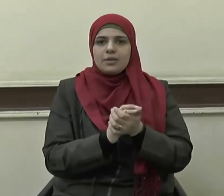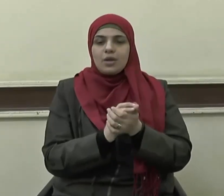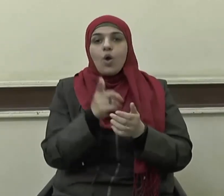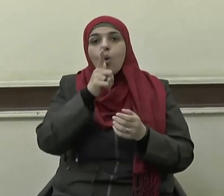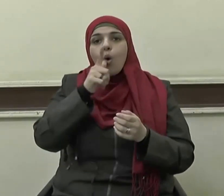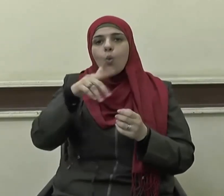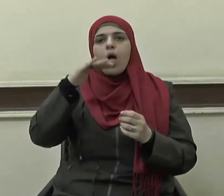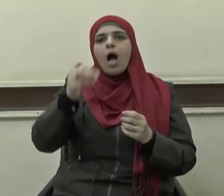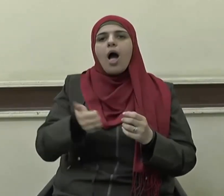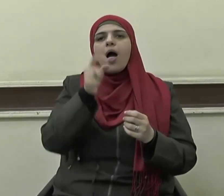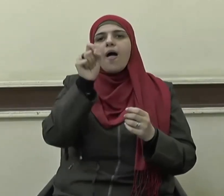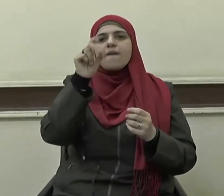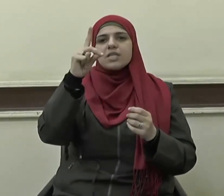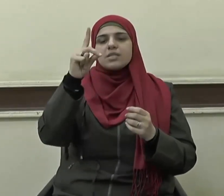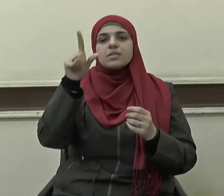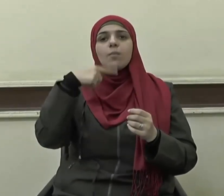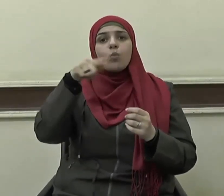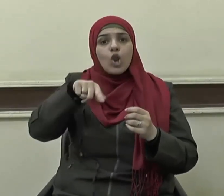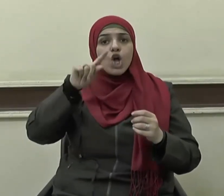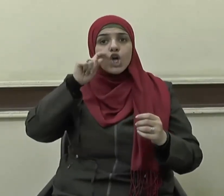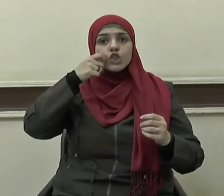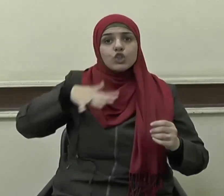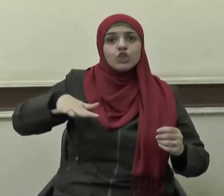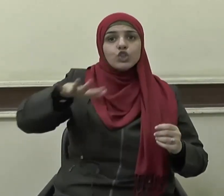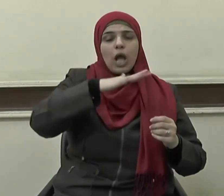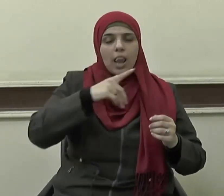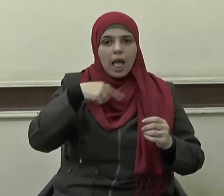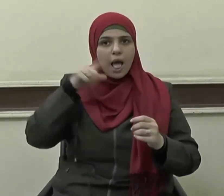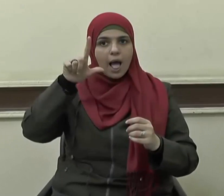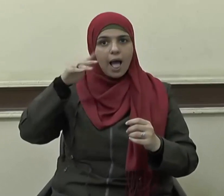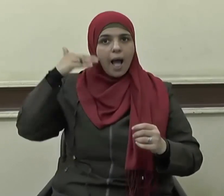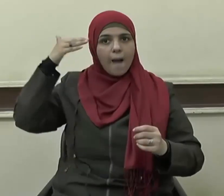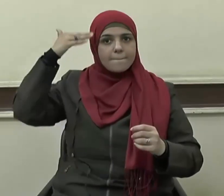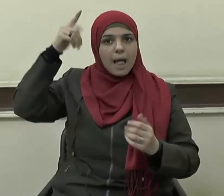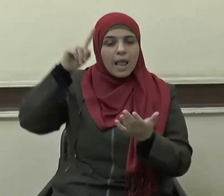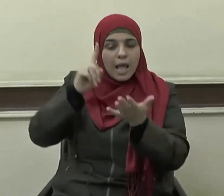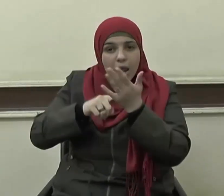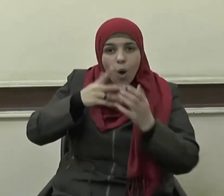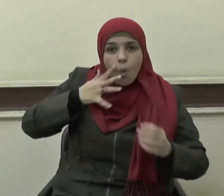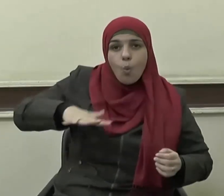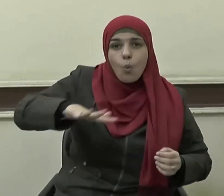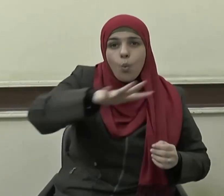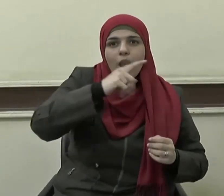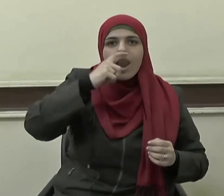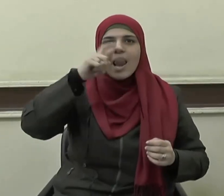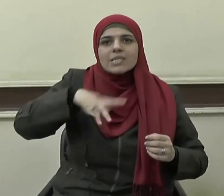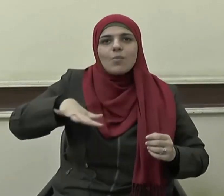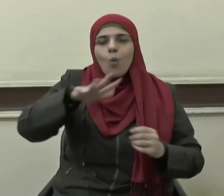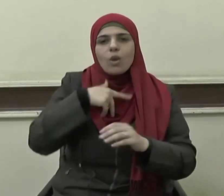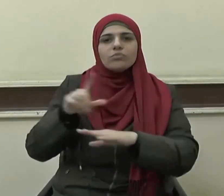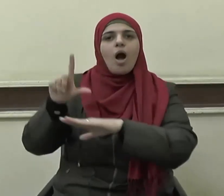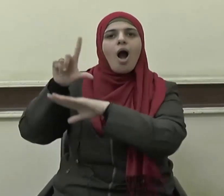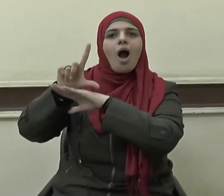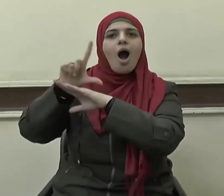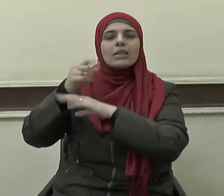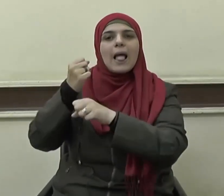إبراهيم رجال الغد المأمول إنا بحاجة إلى قادة تبني وشعب